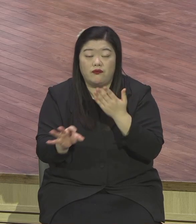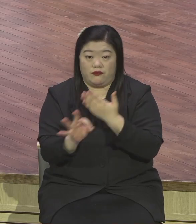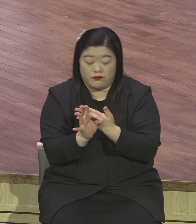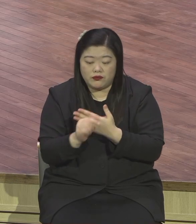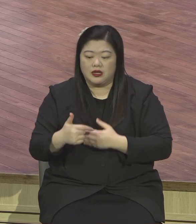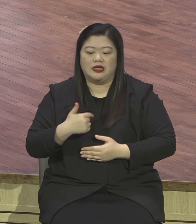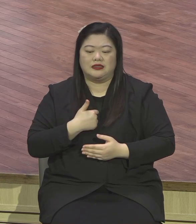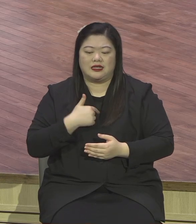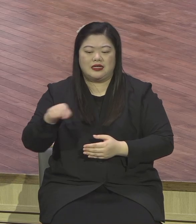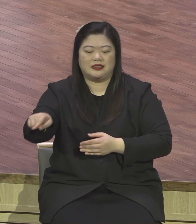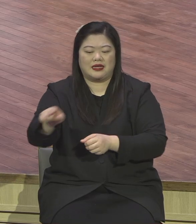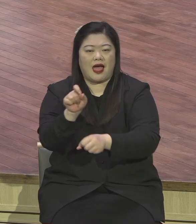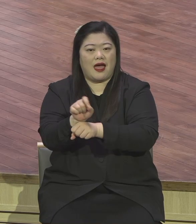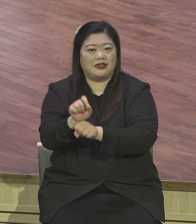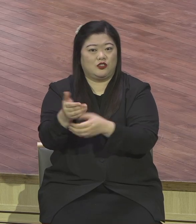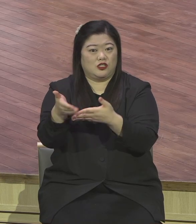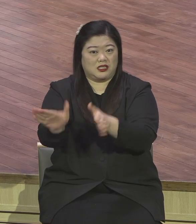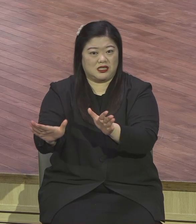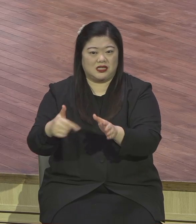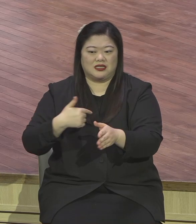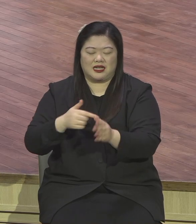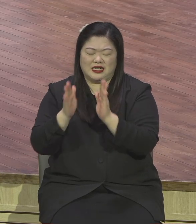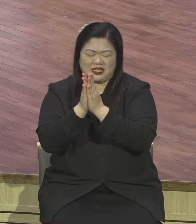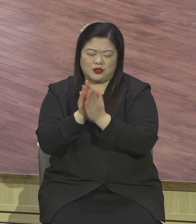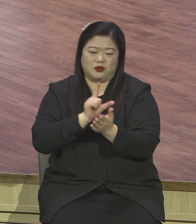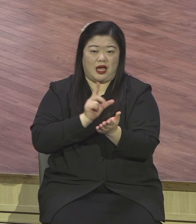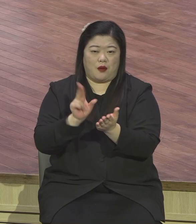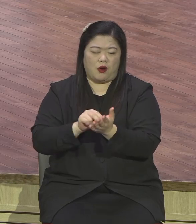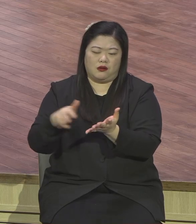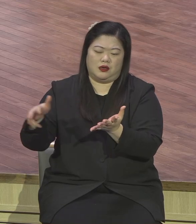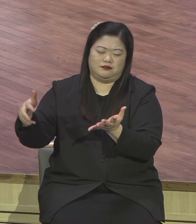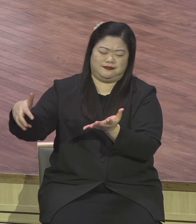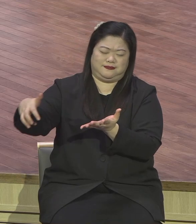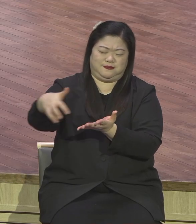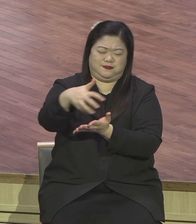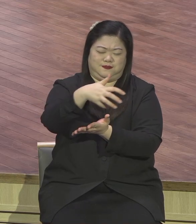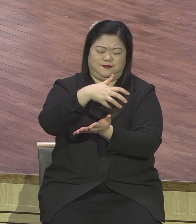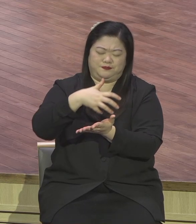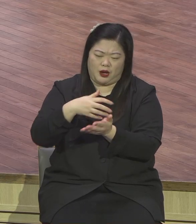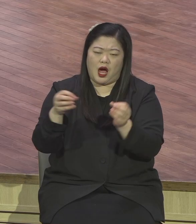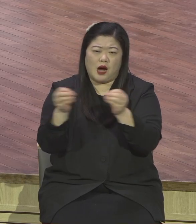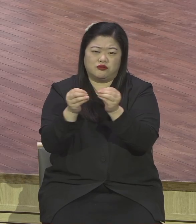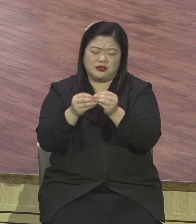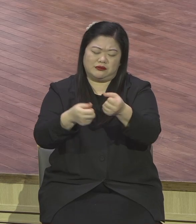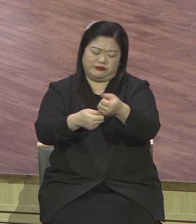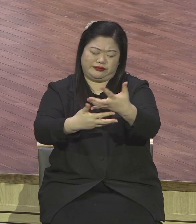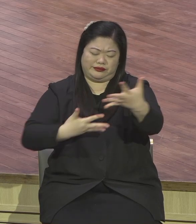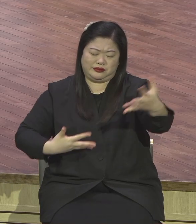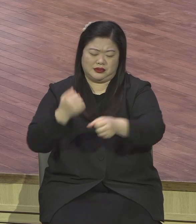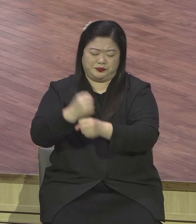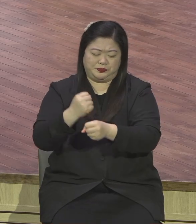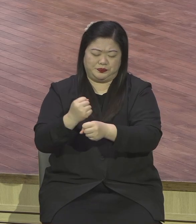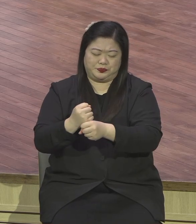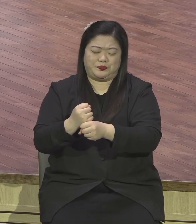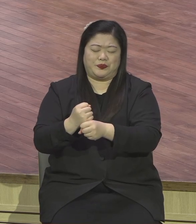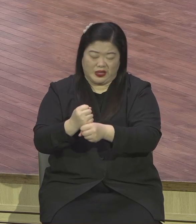송구영신옹금이라 기도 제목 세 가지가 가정 기도 제목 세 가지가 다 주면 책을 만들어가지고 우리 교육자들에게 다 배부가 됩니다